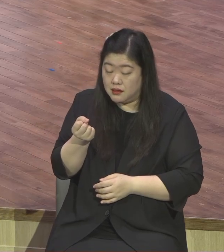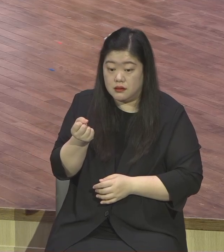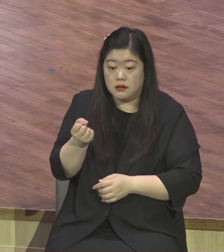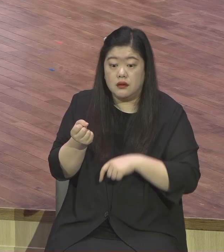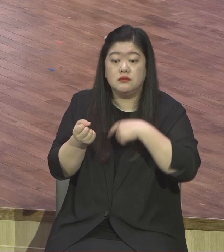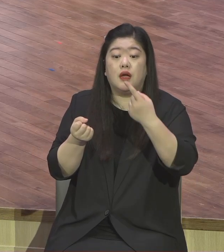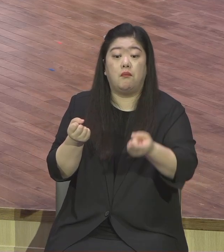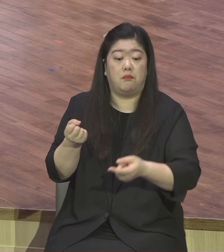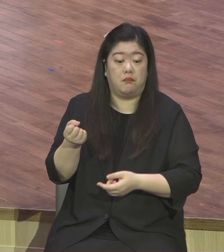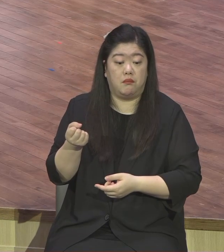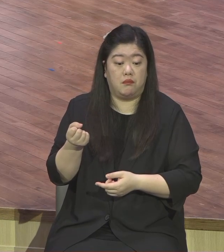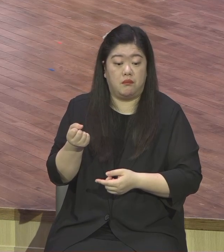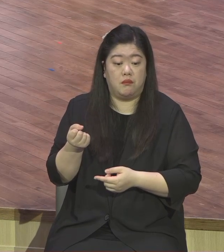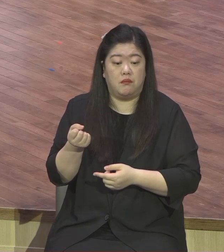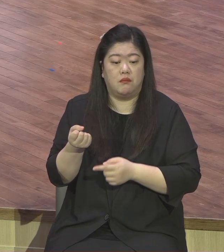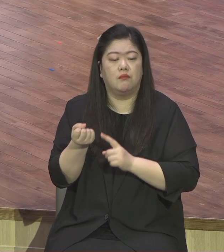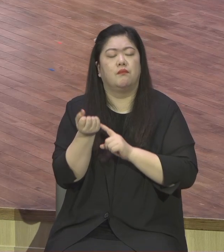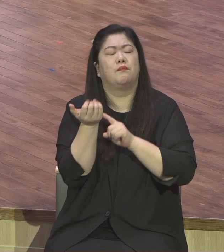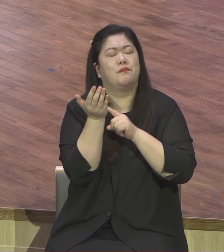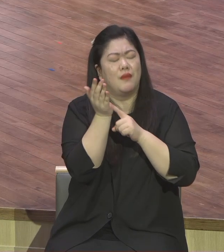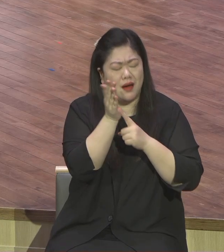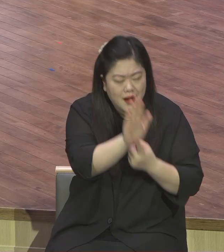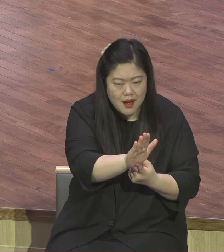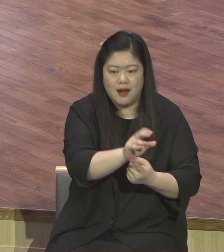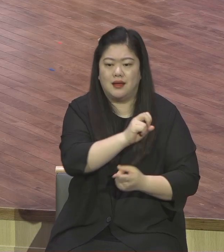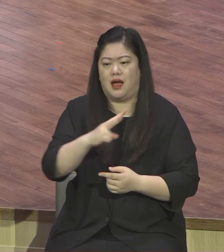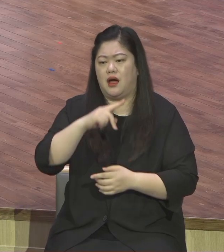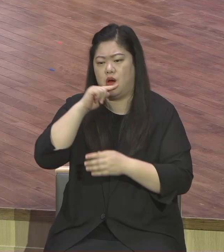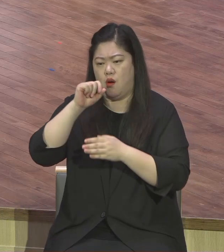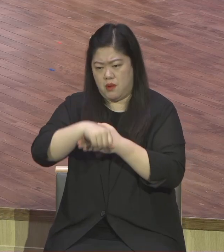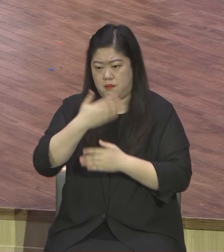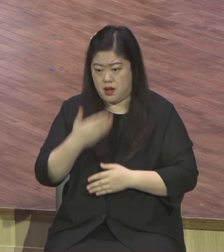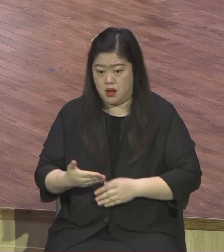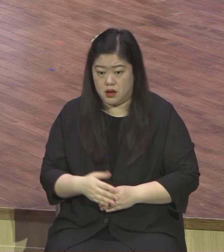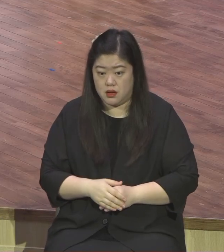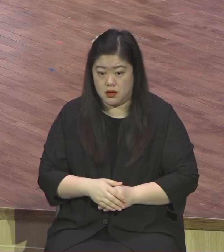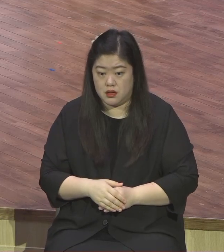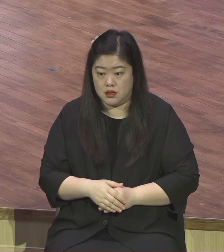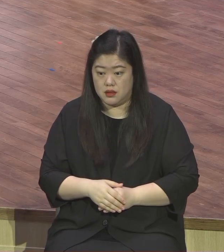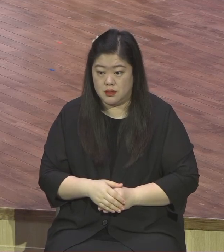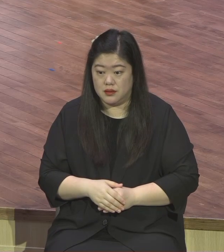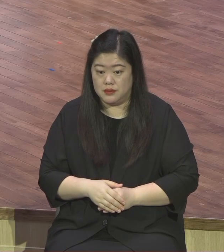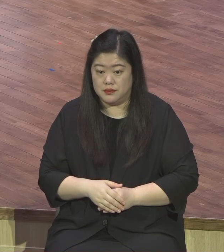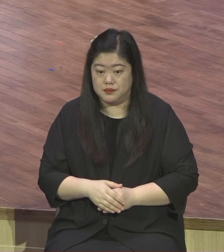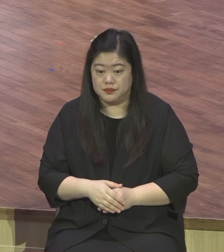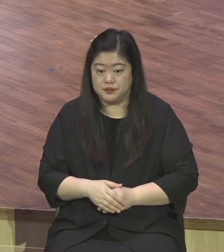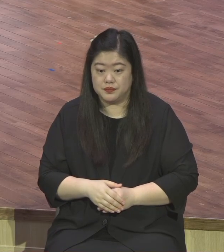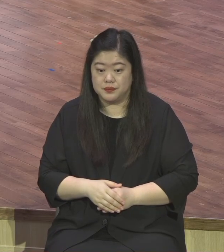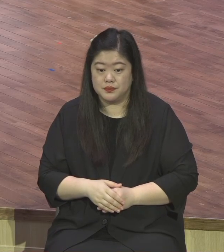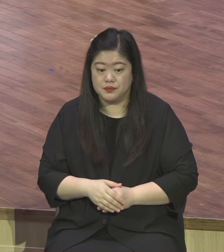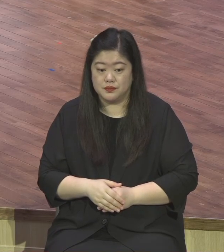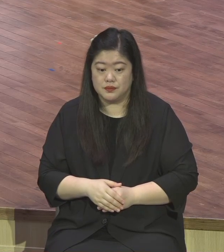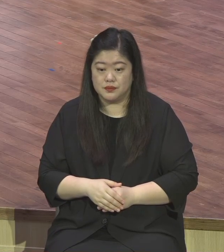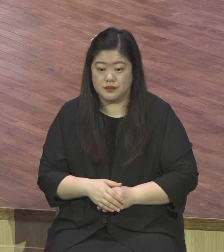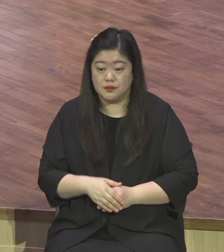삶을 산다 열매가 맺혀져 열매가 뭐 노력을 해서 됩니까 저절로 맺혀진다